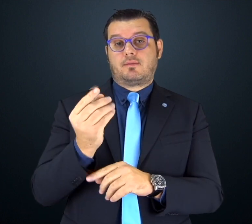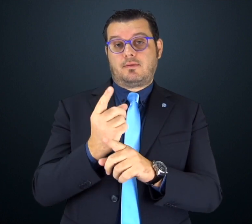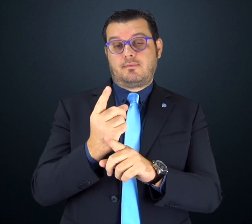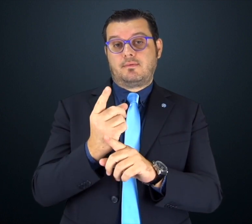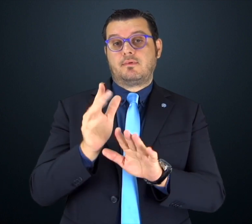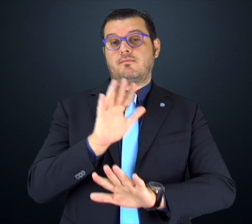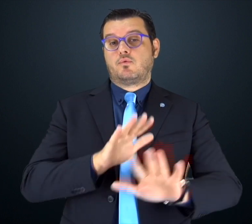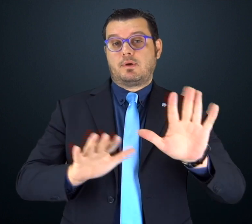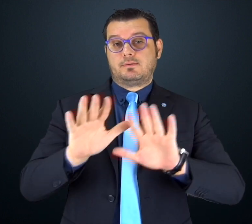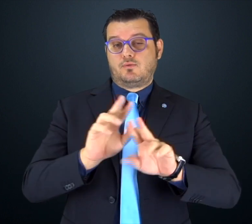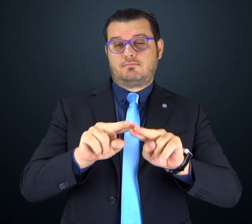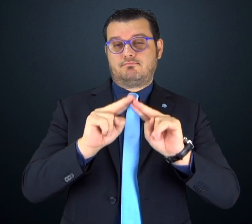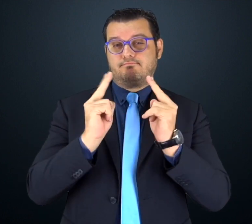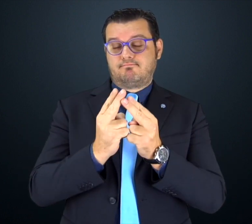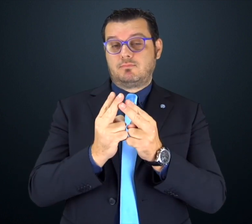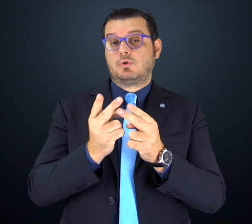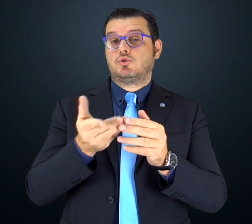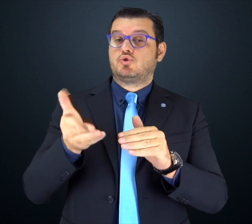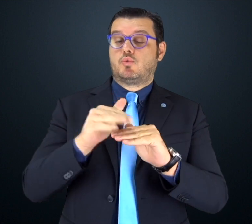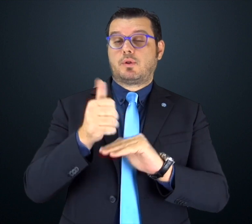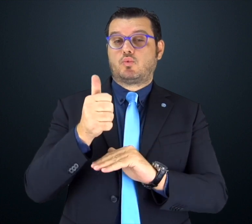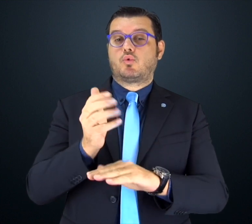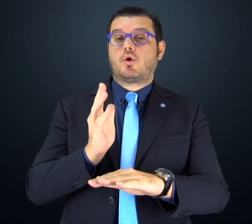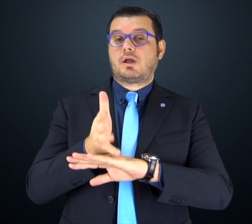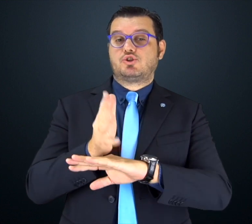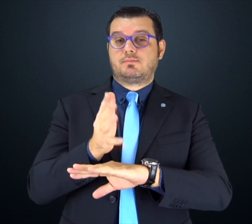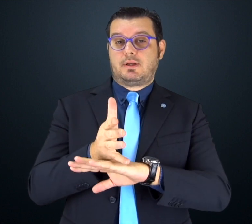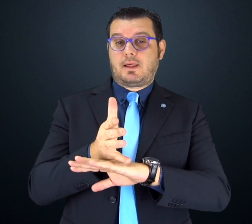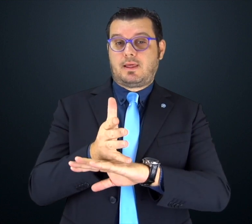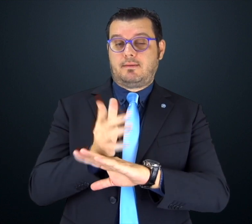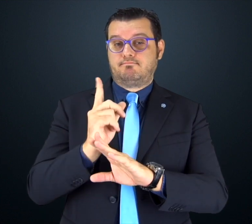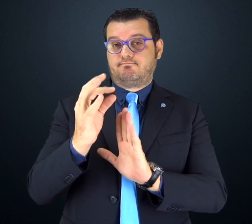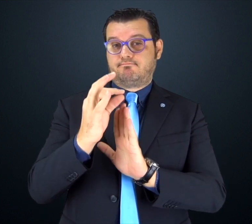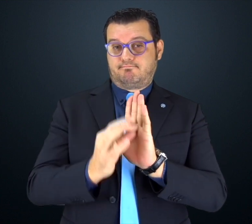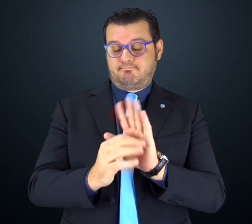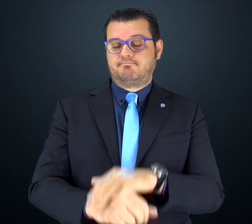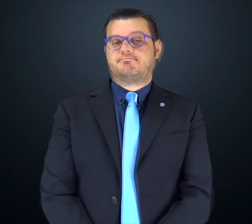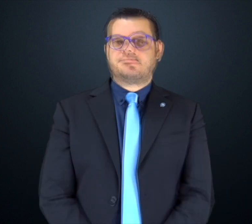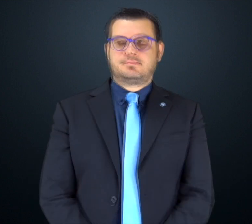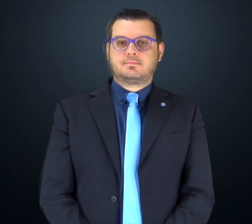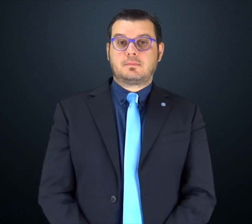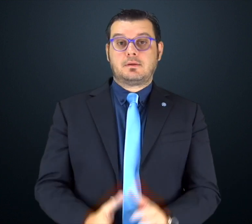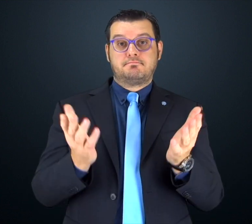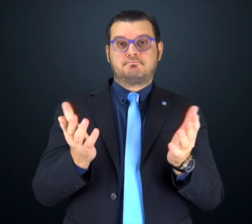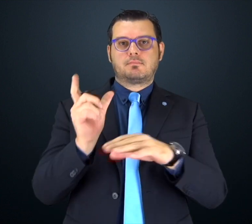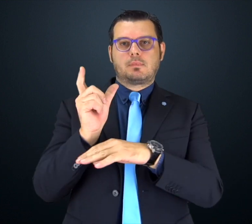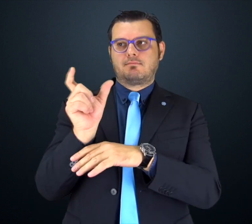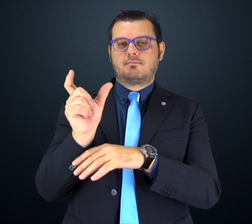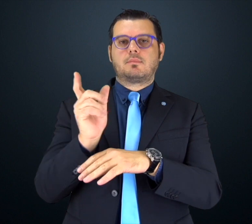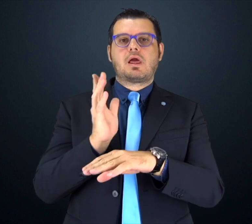e che rispettasse i requisiti dell'accessibilità. L'accessibilità non è solamente una questione tecnica, ma è un